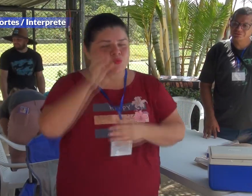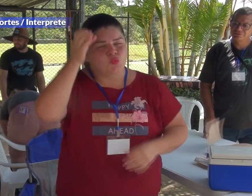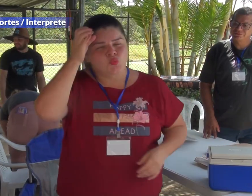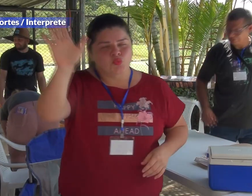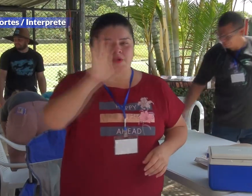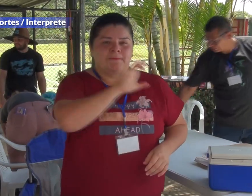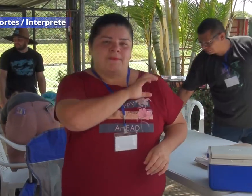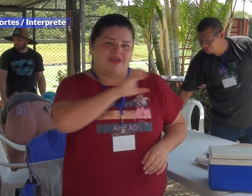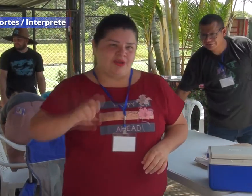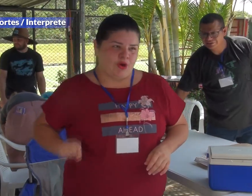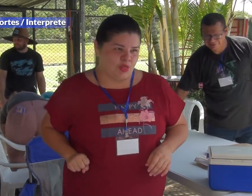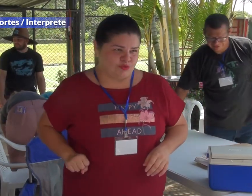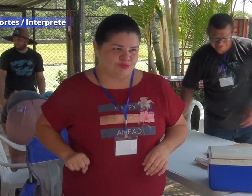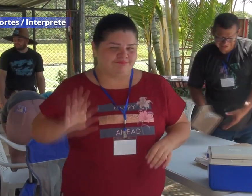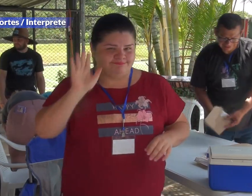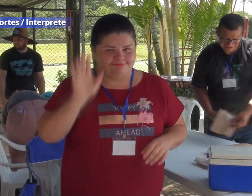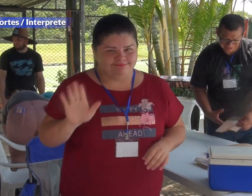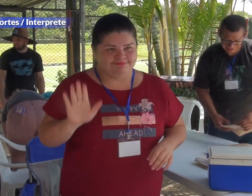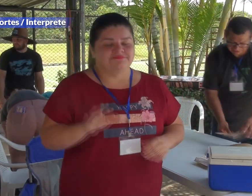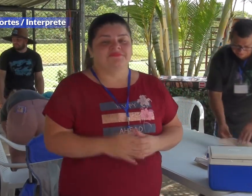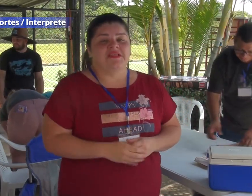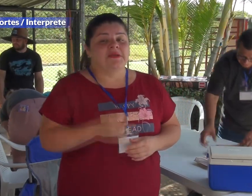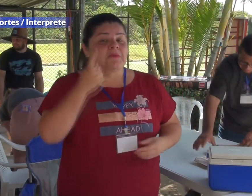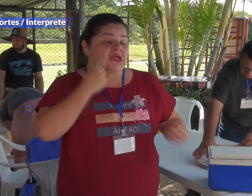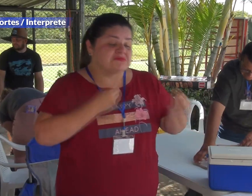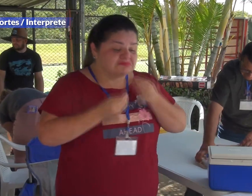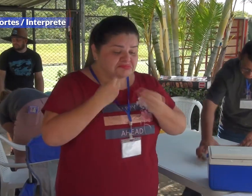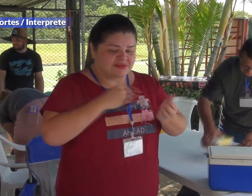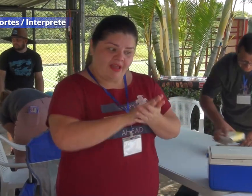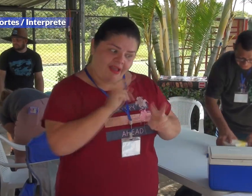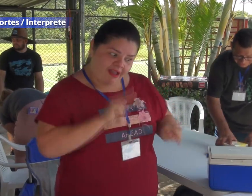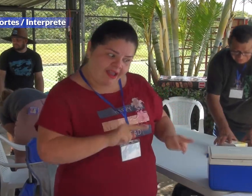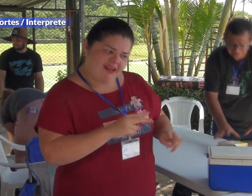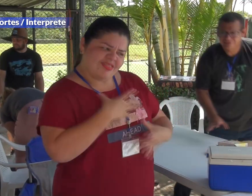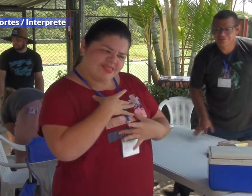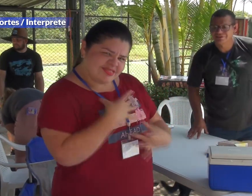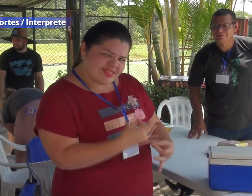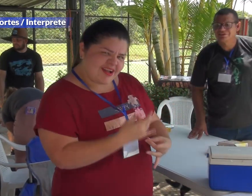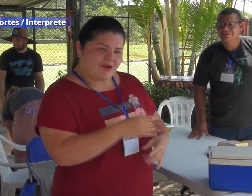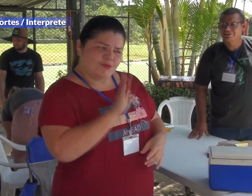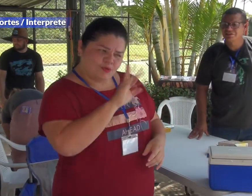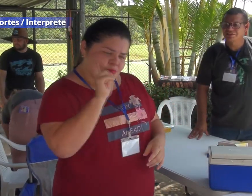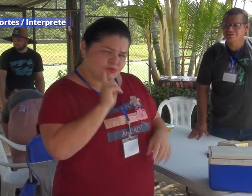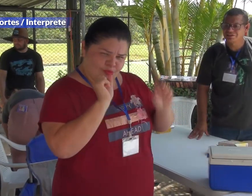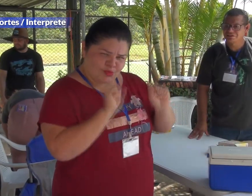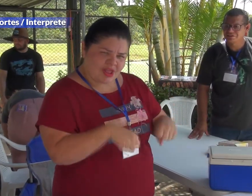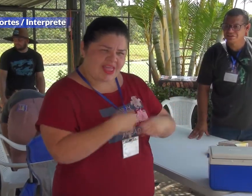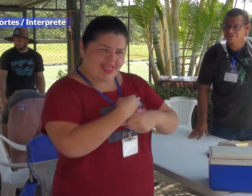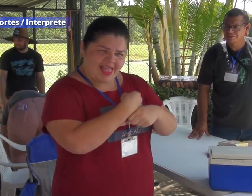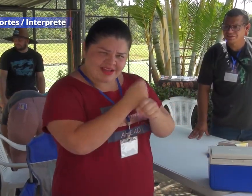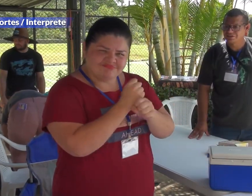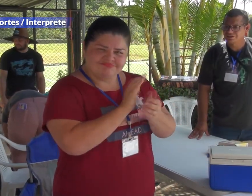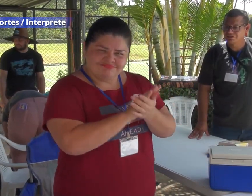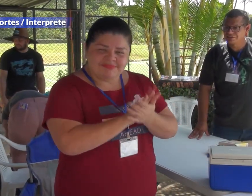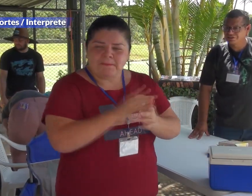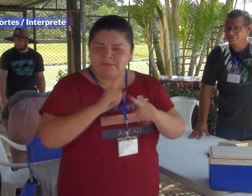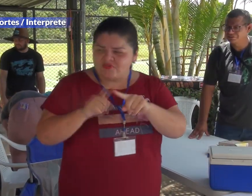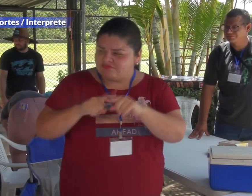trabajando hoy en pupusas, es de la cultura salvadoreña. Espero que les guste, vengan a probarlas. Es una cultura muy interesante,